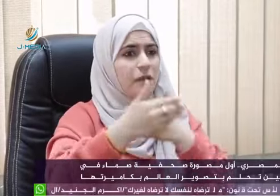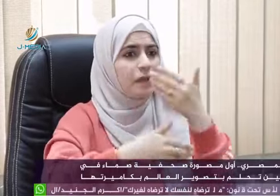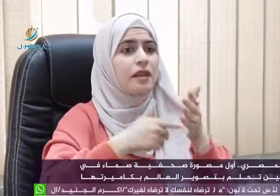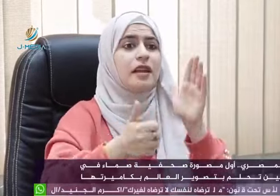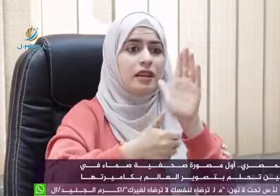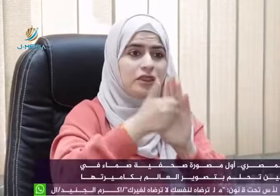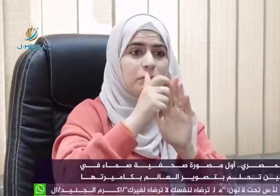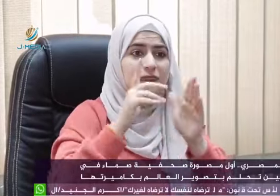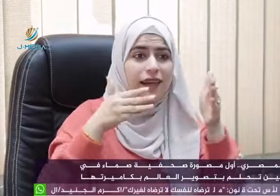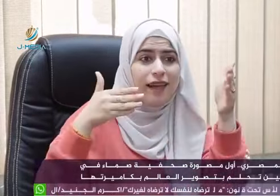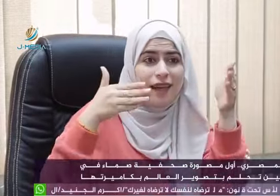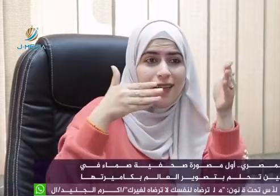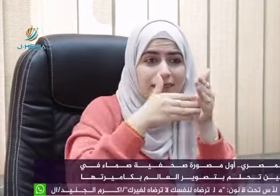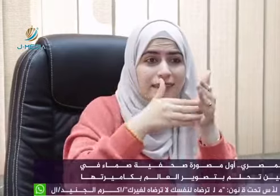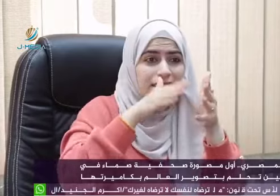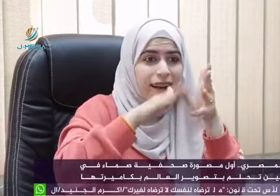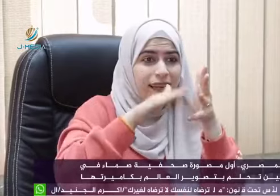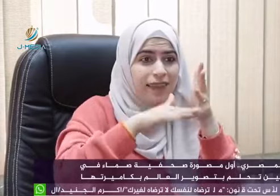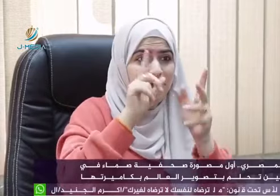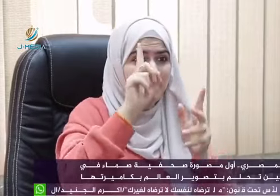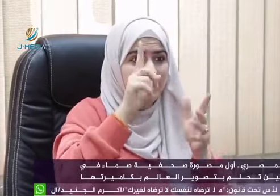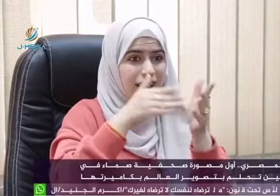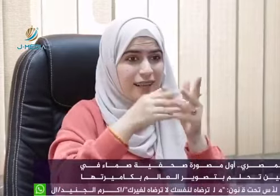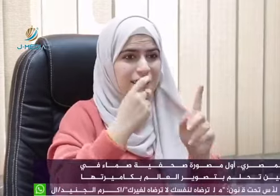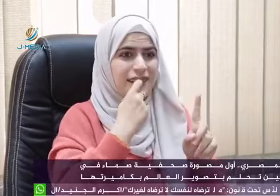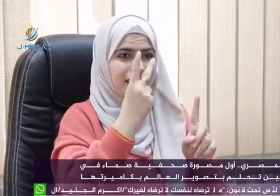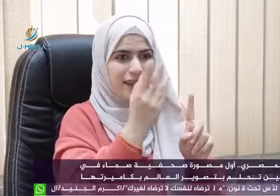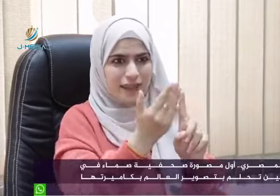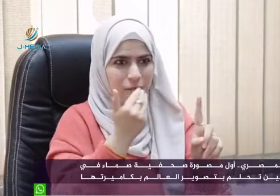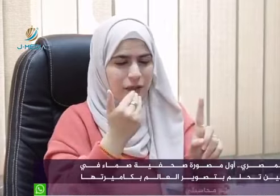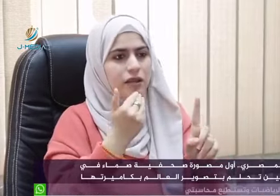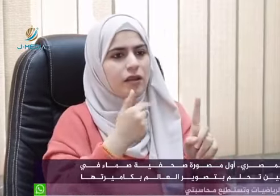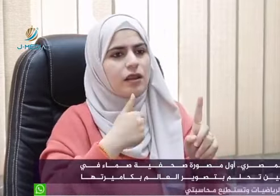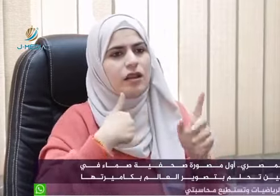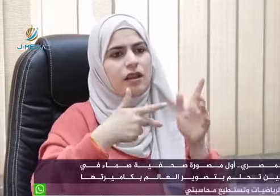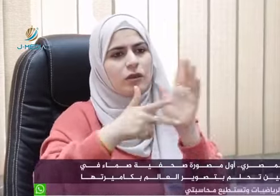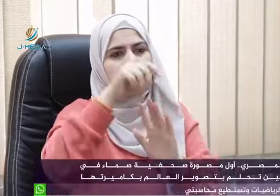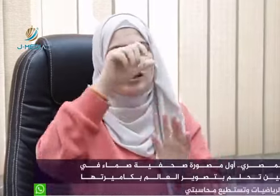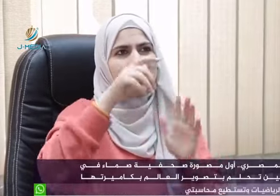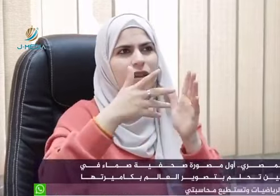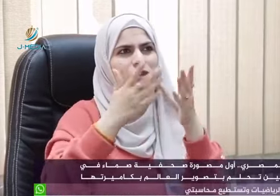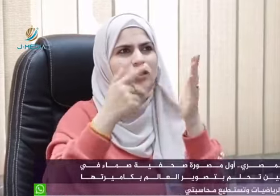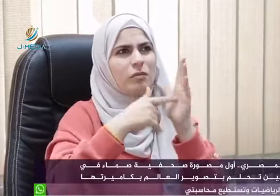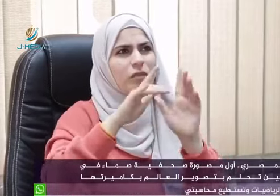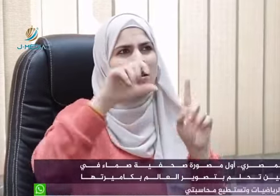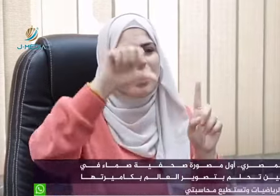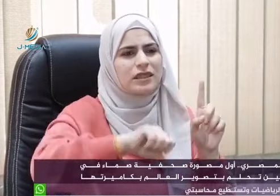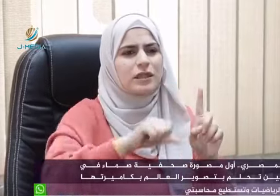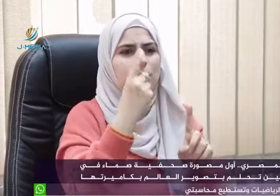رسبت فيها ونجحت بالآخر طبعاً بعد السنتين